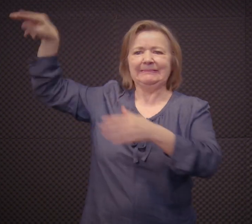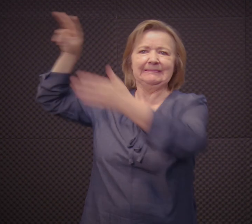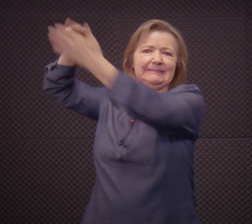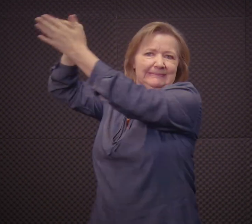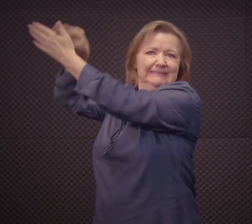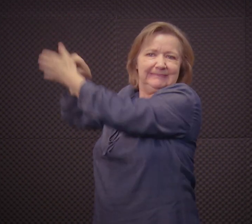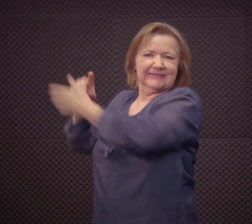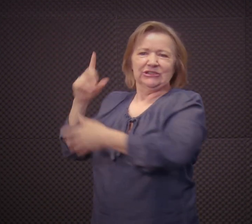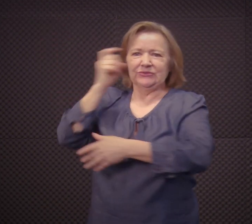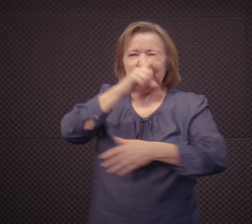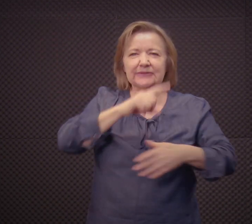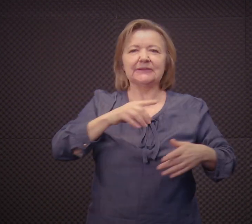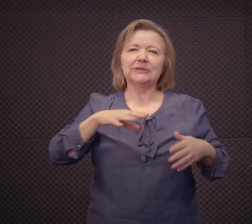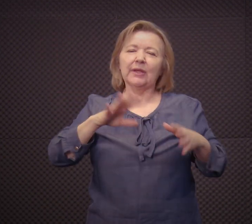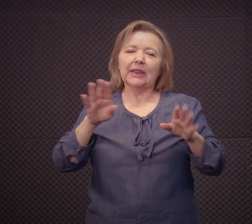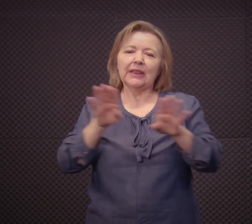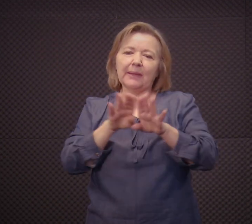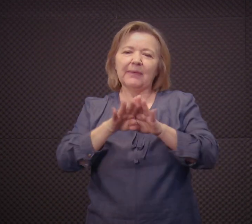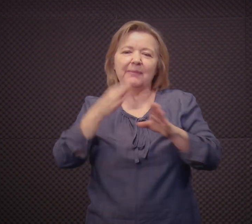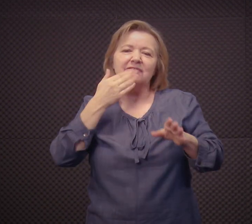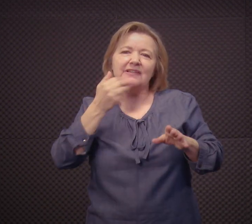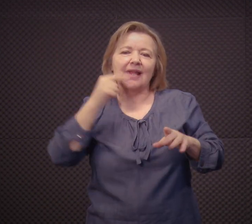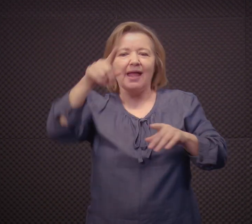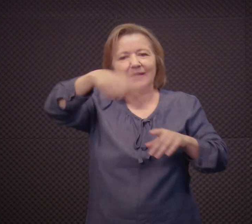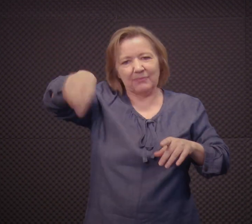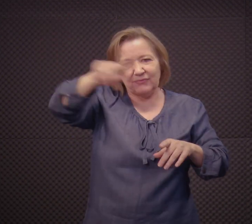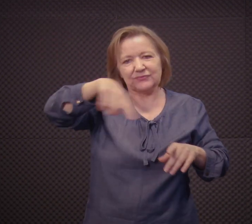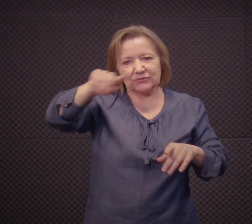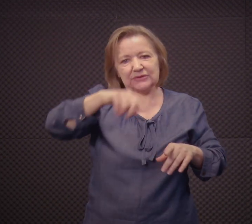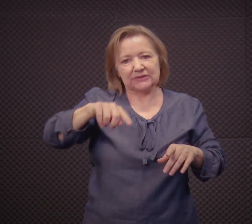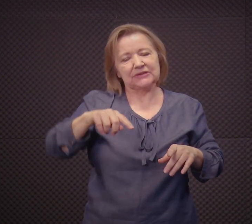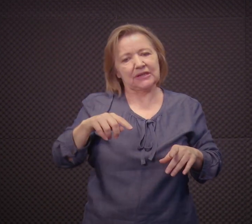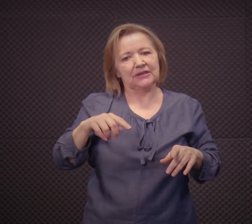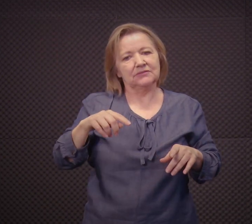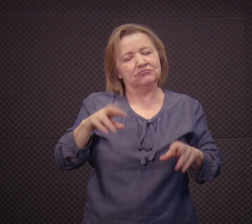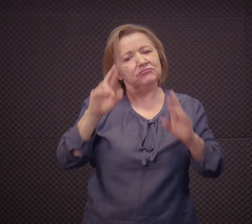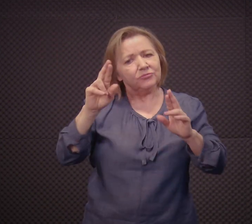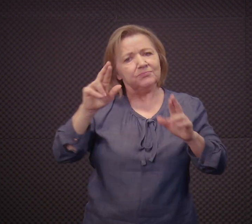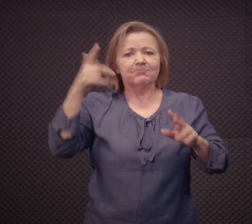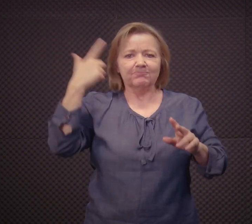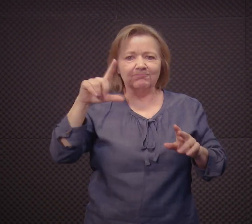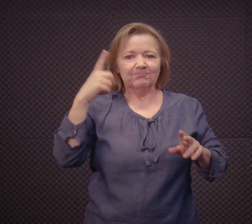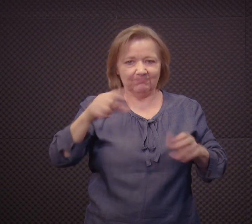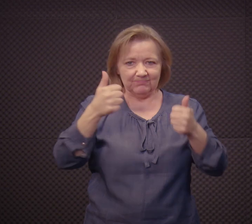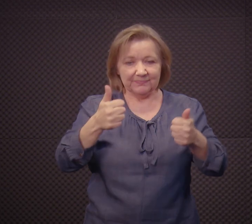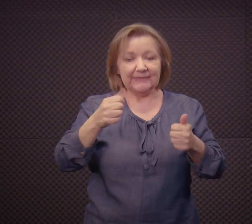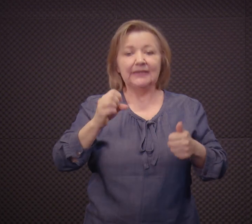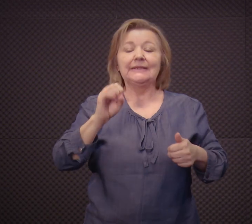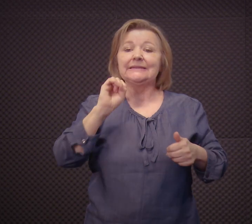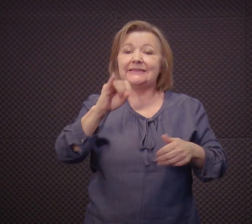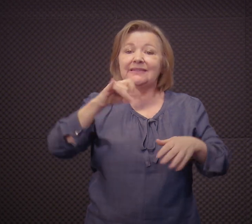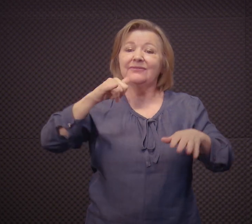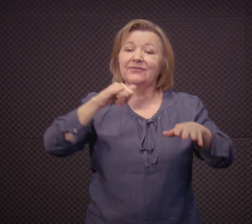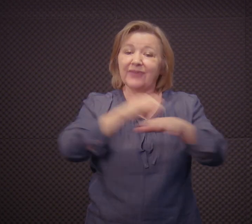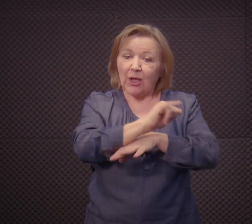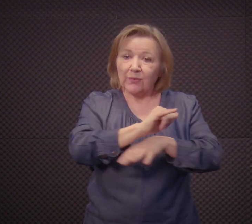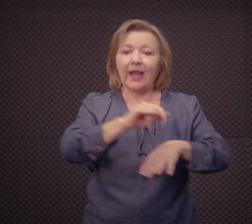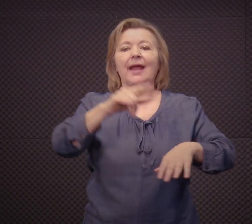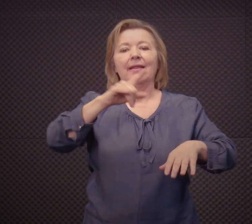perguntas. Eu sei que é difícil, né? Para vocês, mas eu espero que vocês consigam.